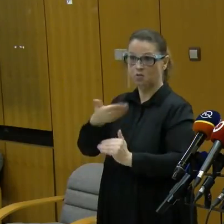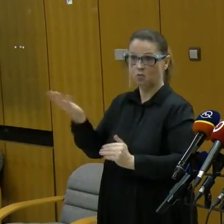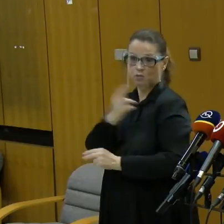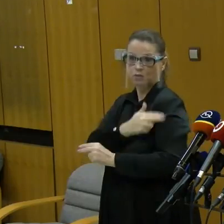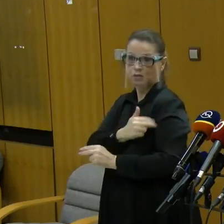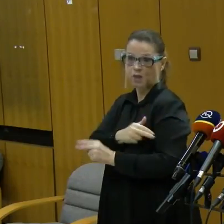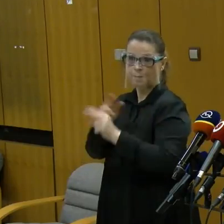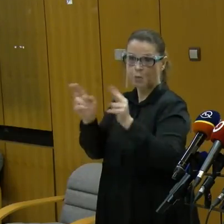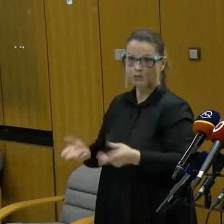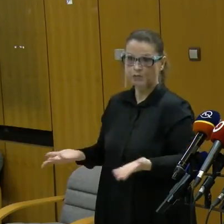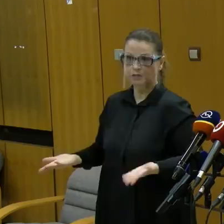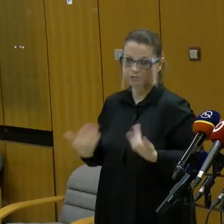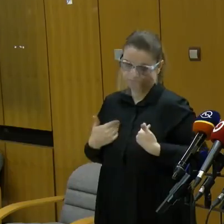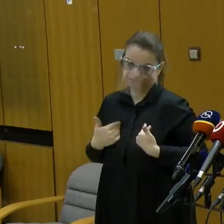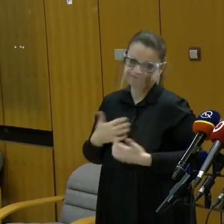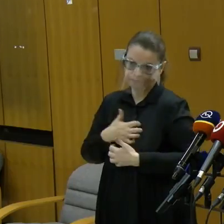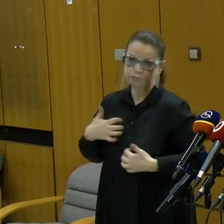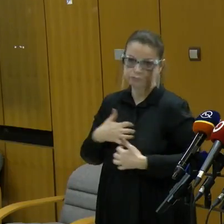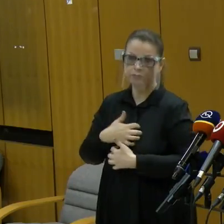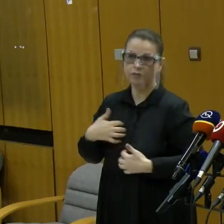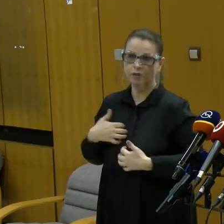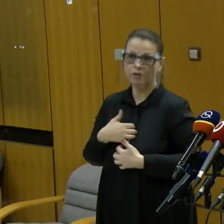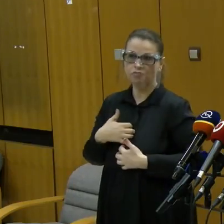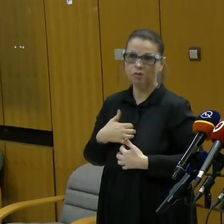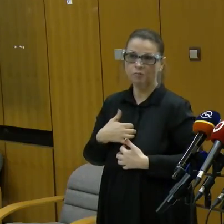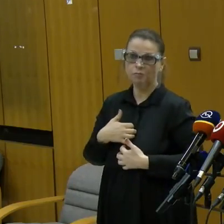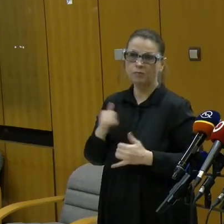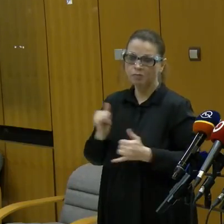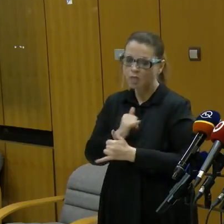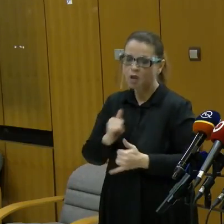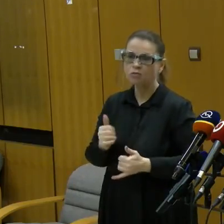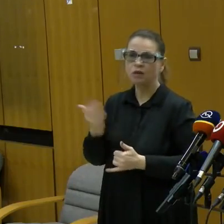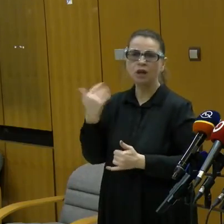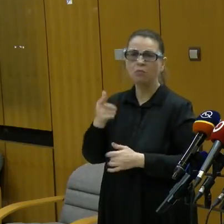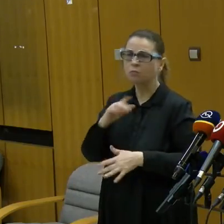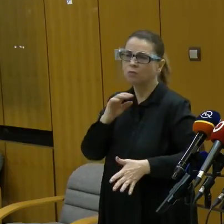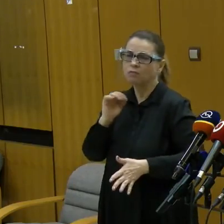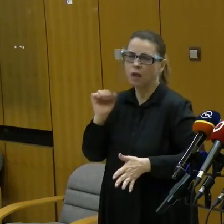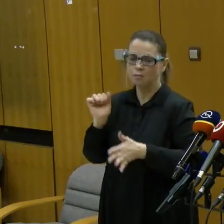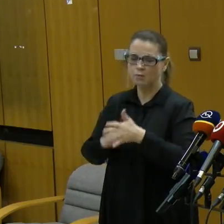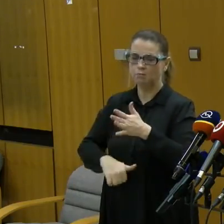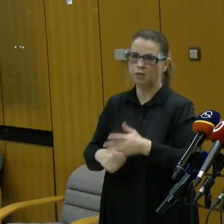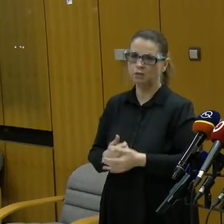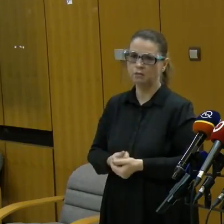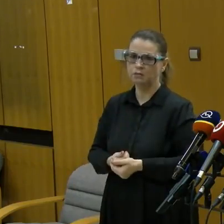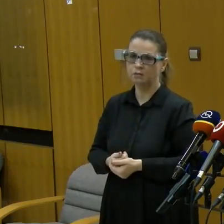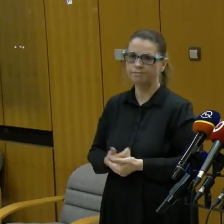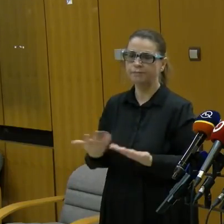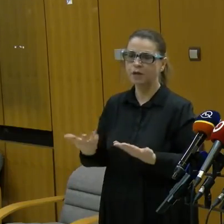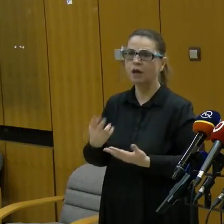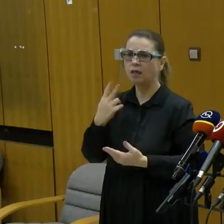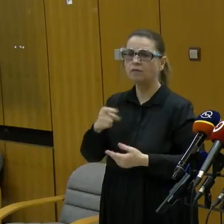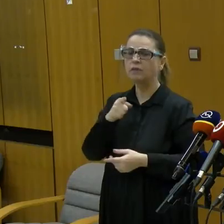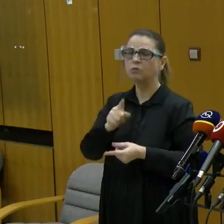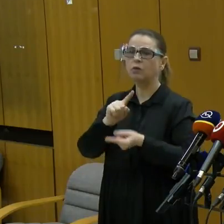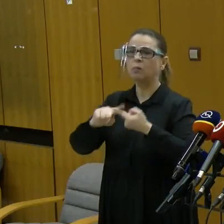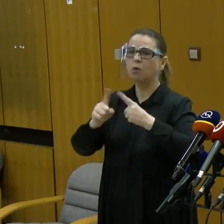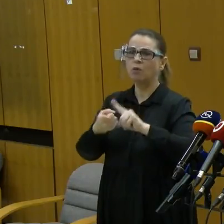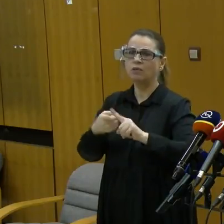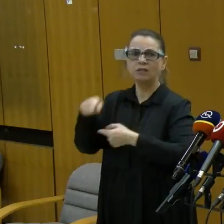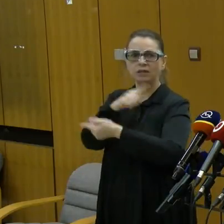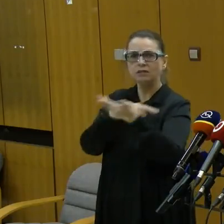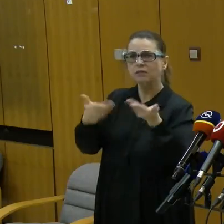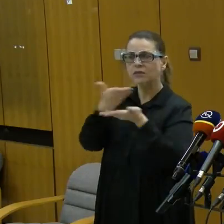naozaj sa z tohto pohľadu snažím, aby to bolo čo najprísnejšie. Ale na druhej strane je to vec politického konsenzu.